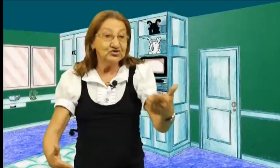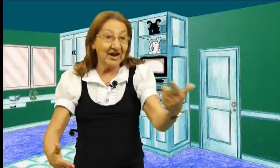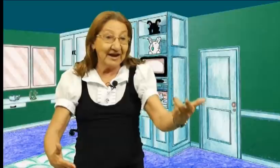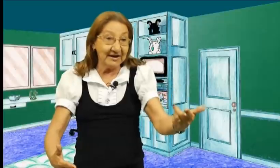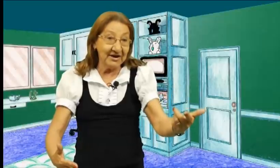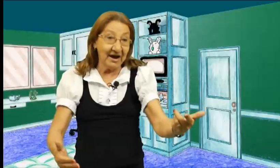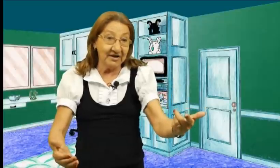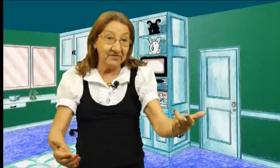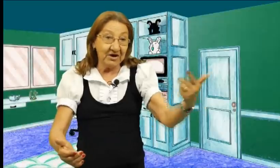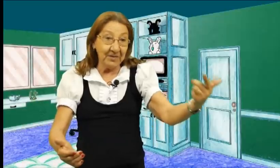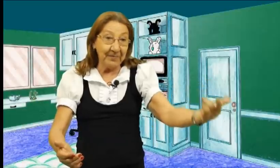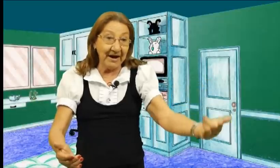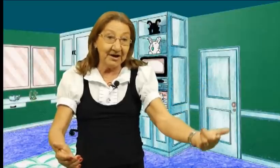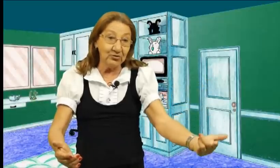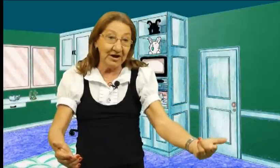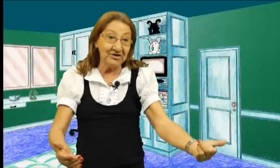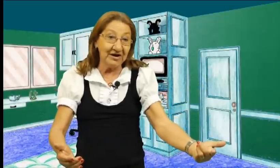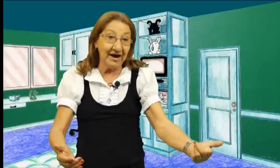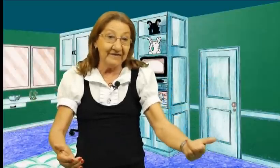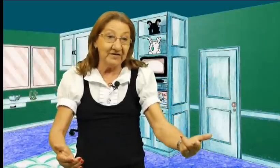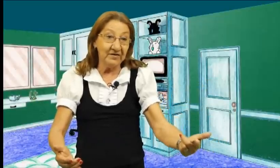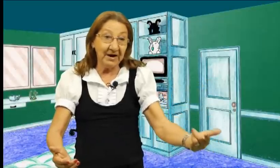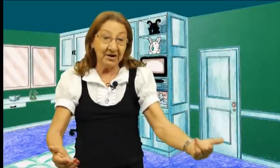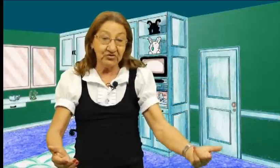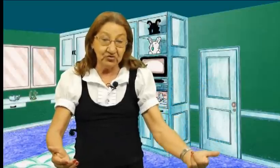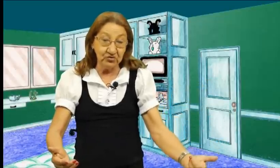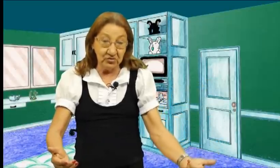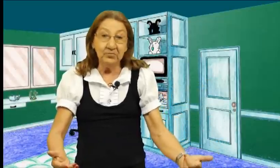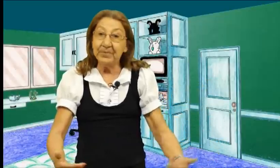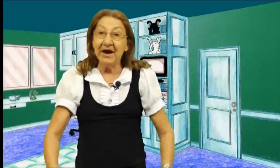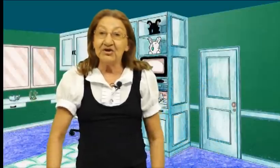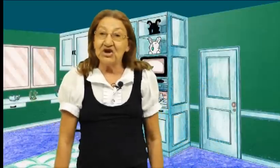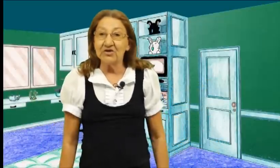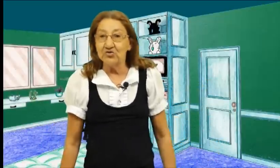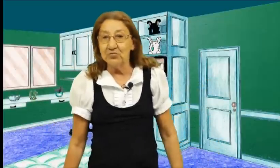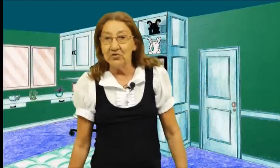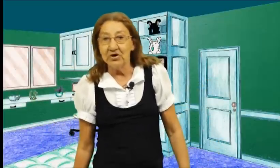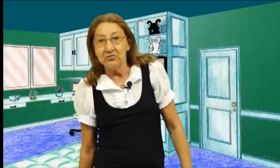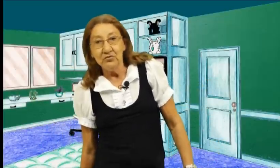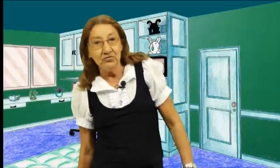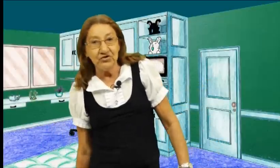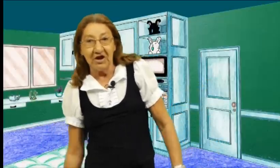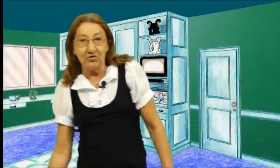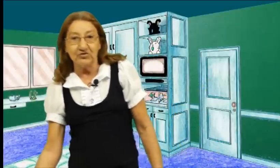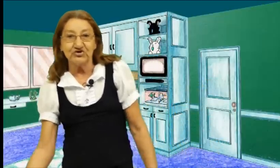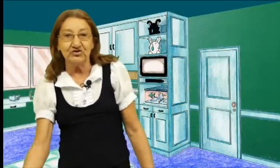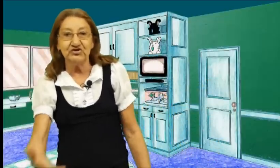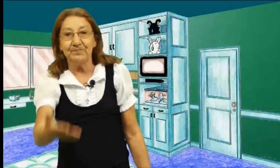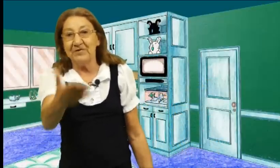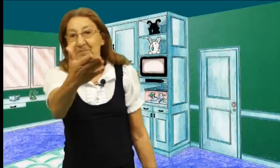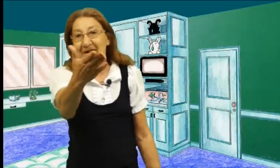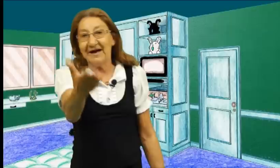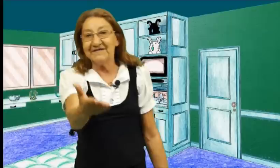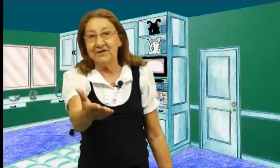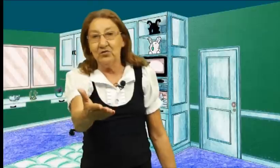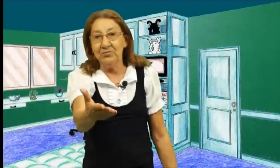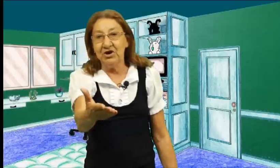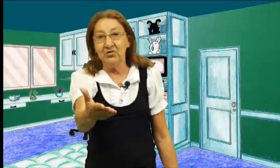Um salariado Que paga aluguel de casa Paga tudo Um pé rachado como eu Não tem condições De pegar 5 mil